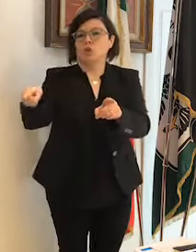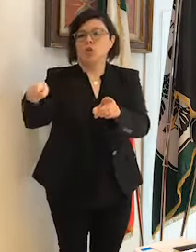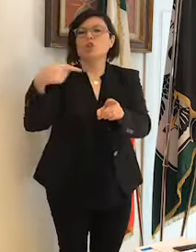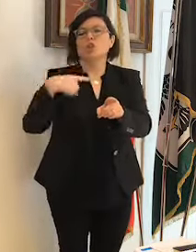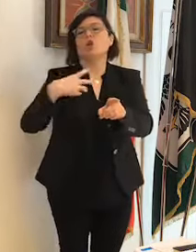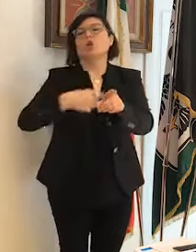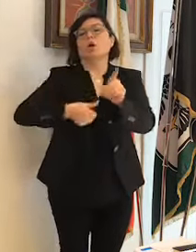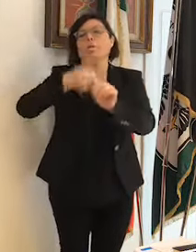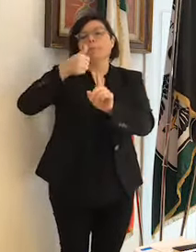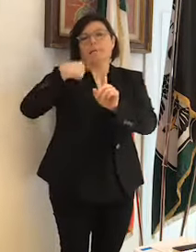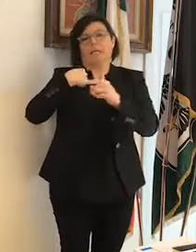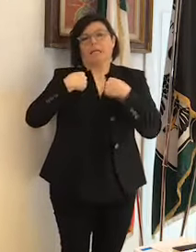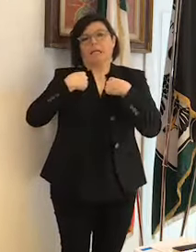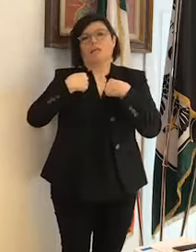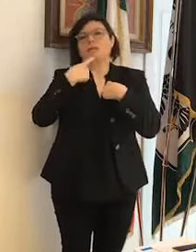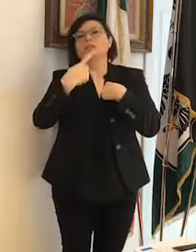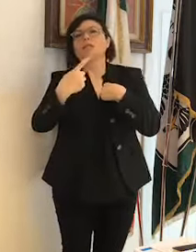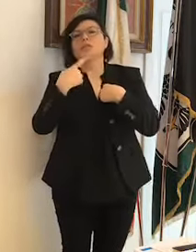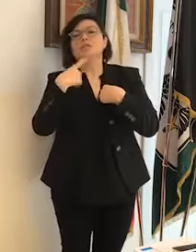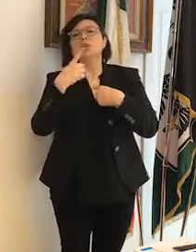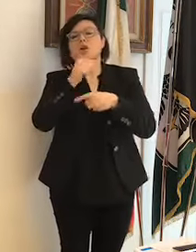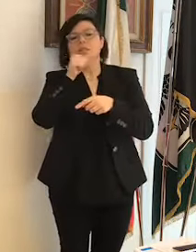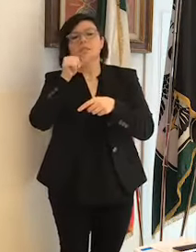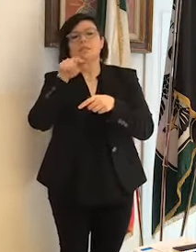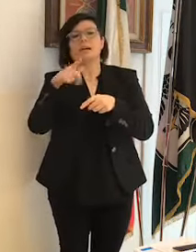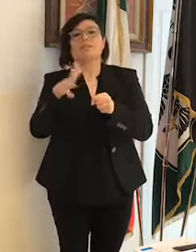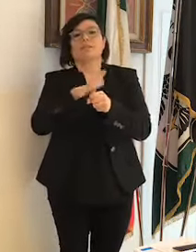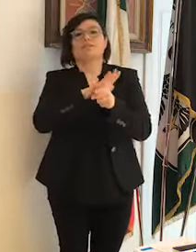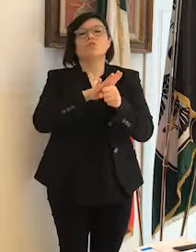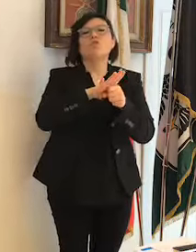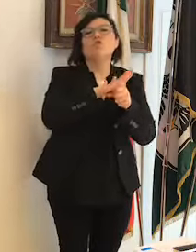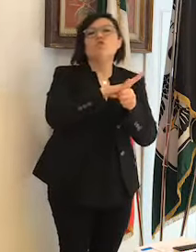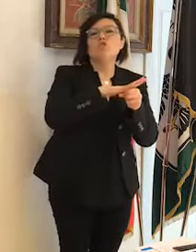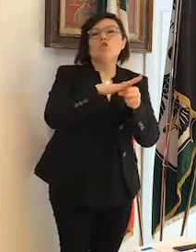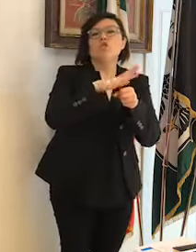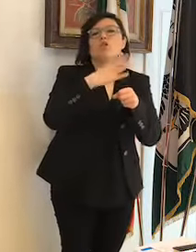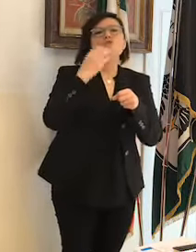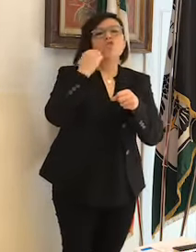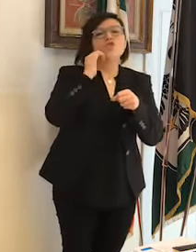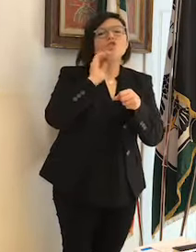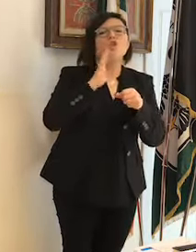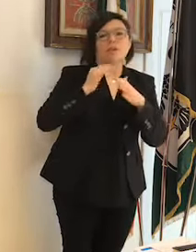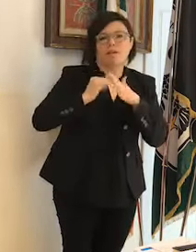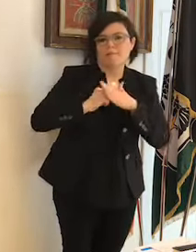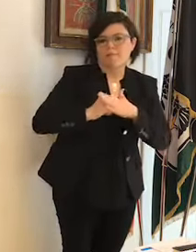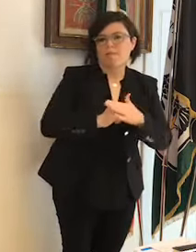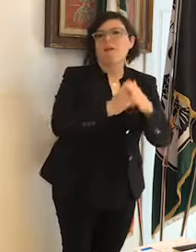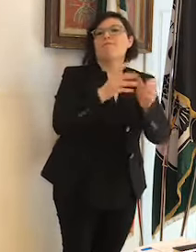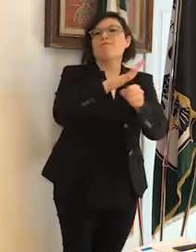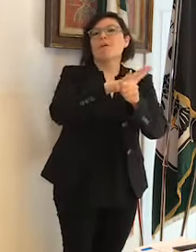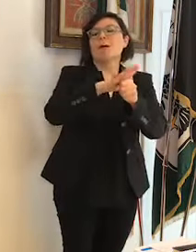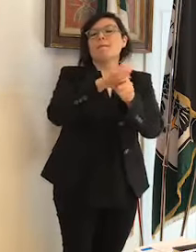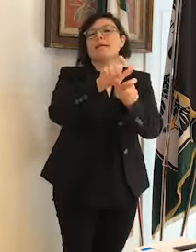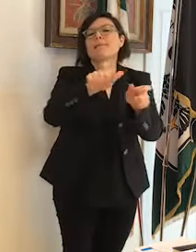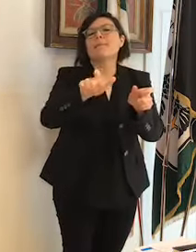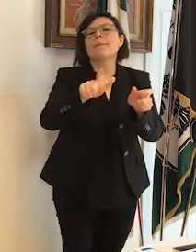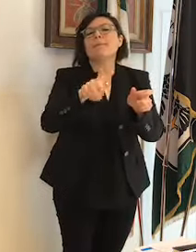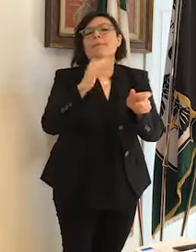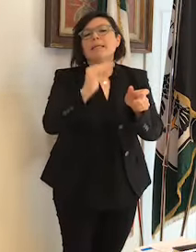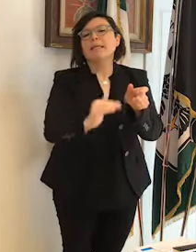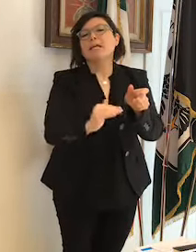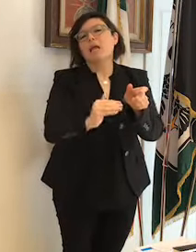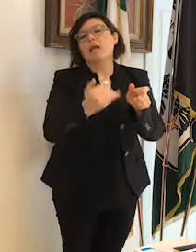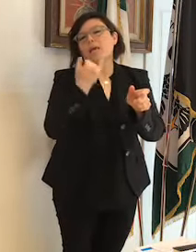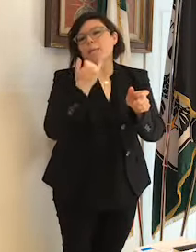lanciato la proposta di sostenere la genitorialità, di aiutare molto le famiglie dove ci sono bambini piccoli per